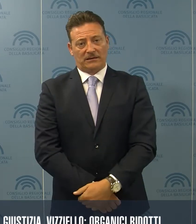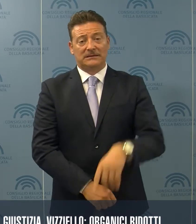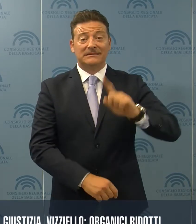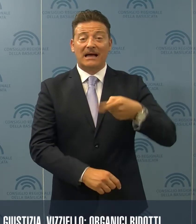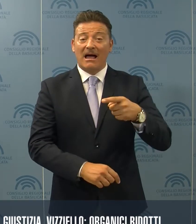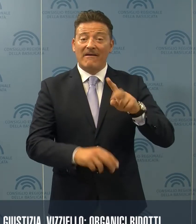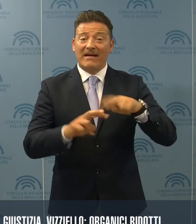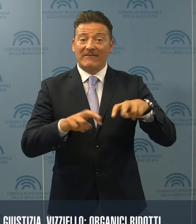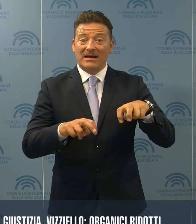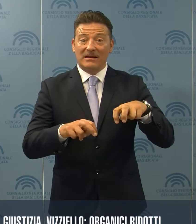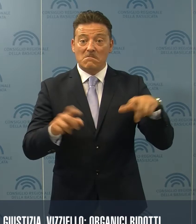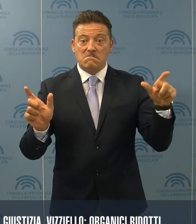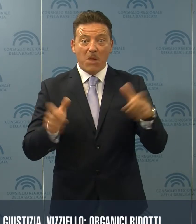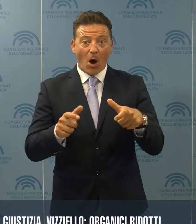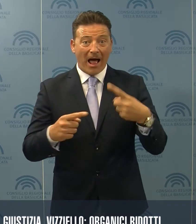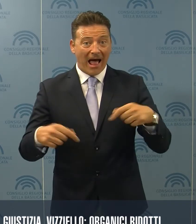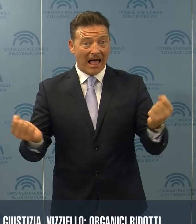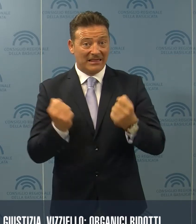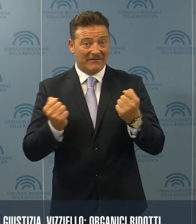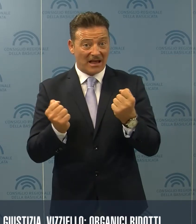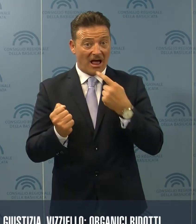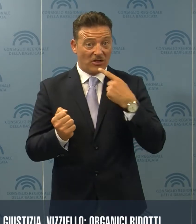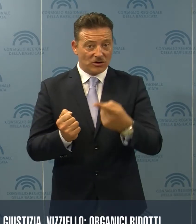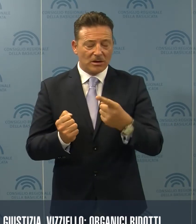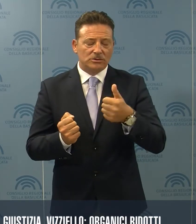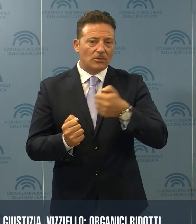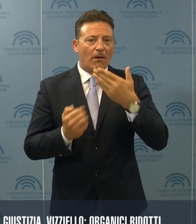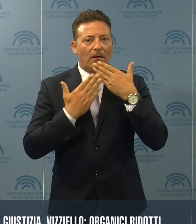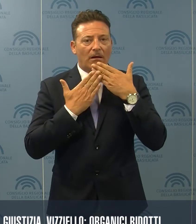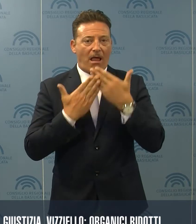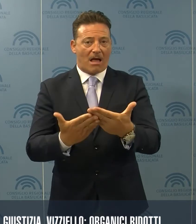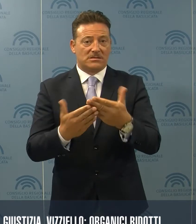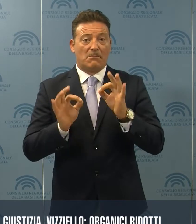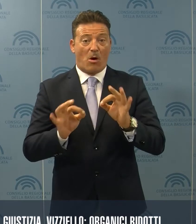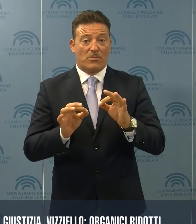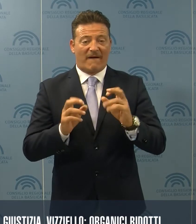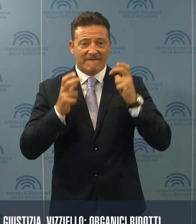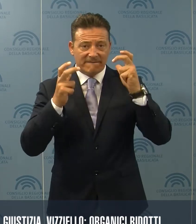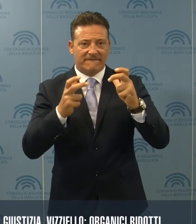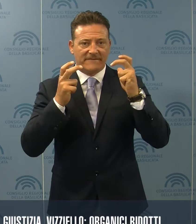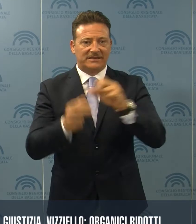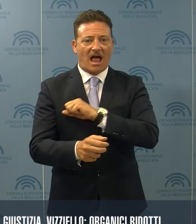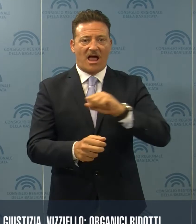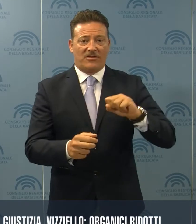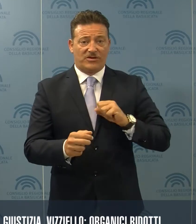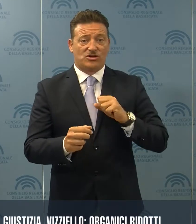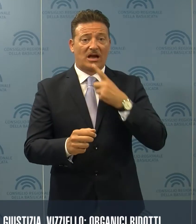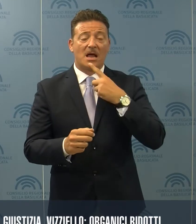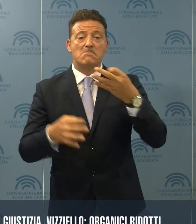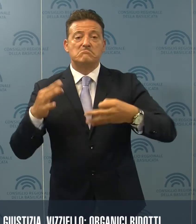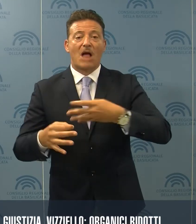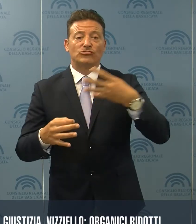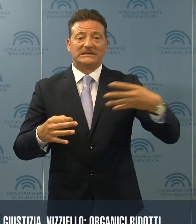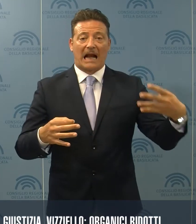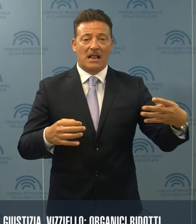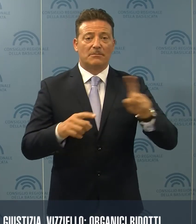non si verifica la paralisi delle attività, afferma, è solo grazie allo spirito di sacrificio di magistrati